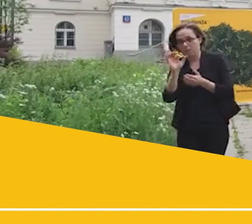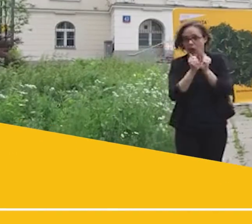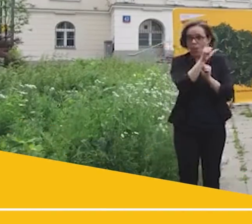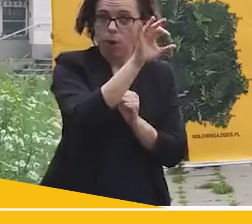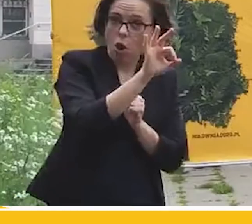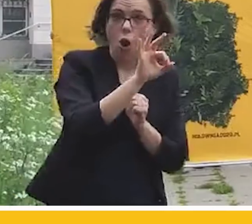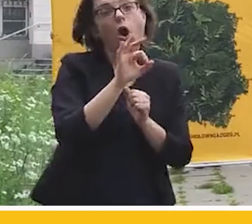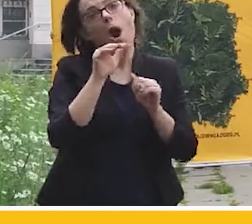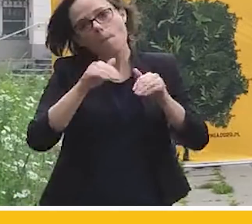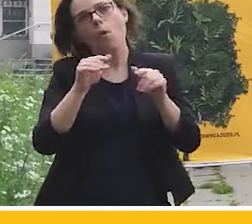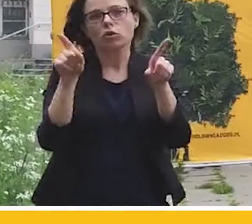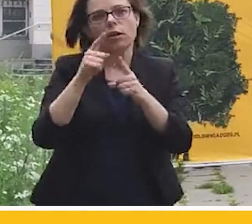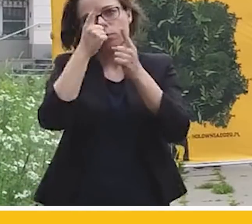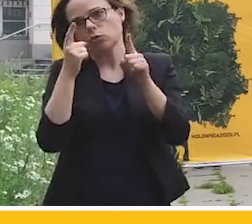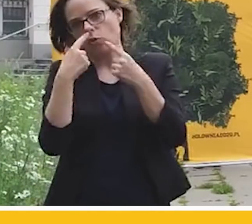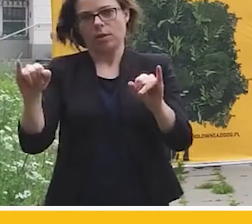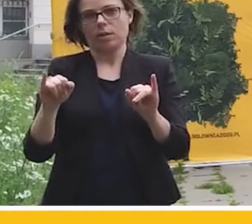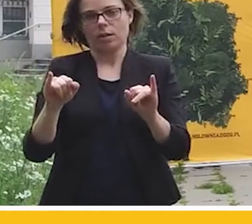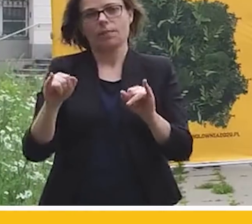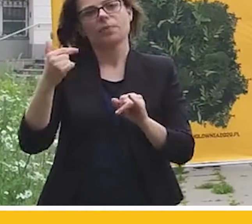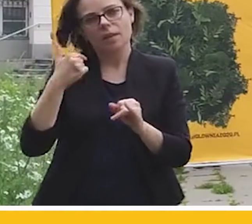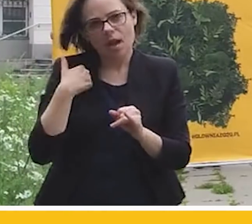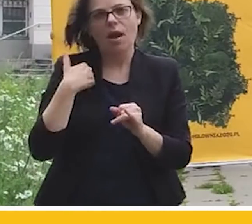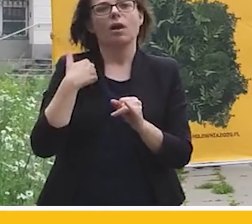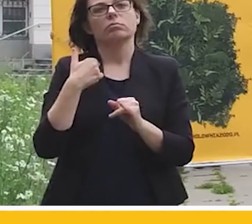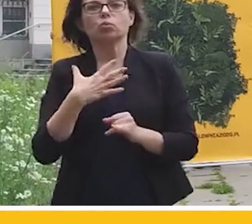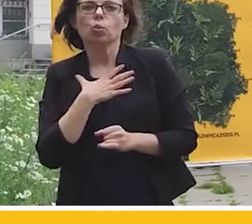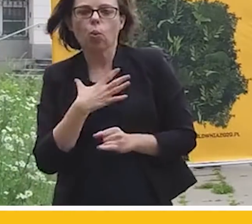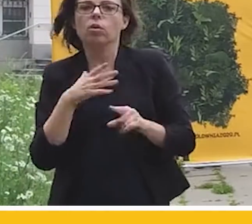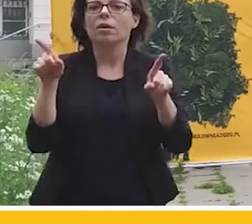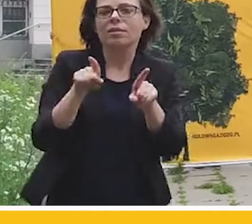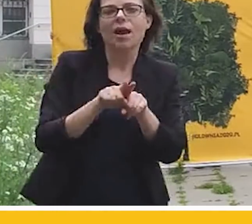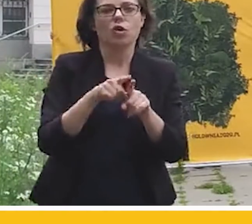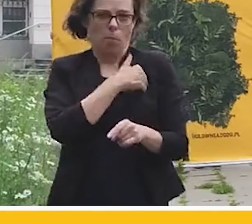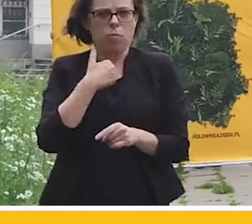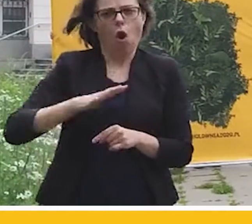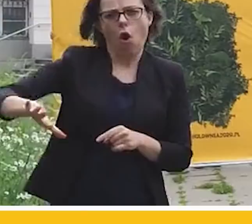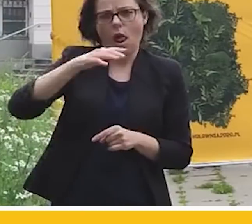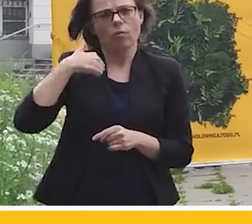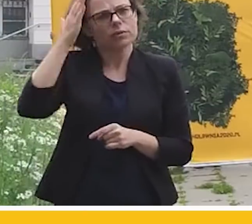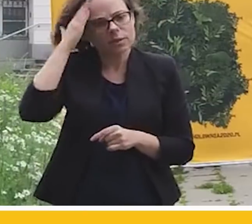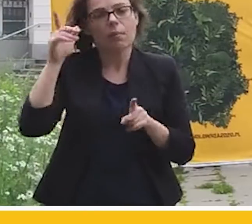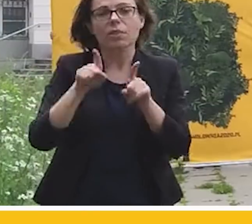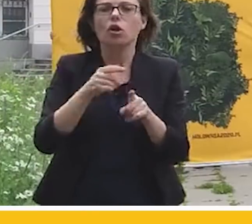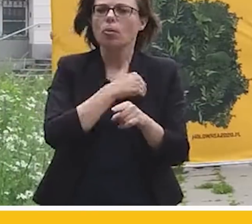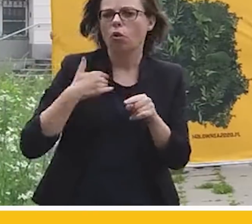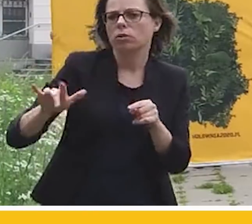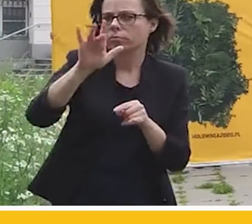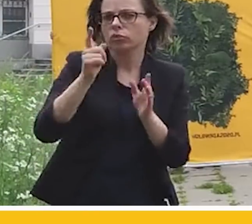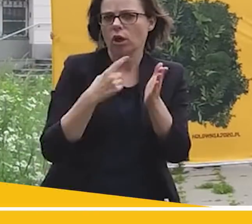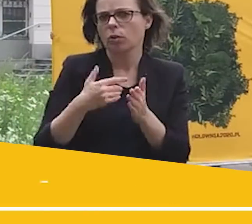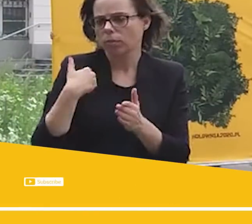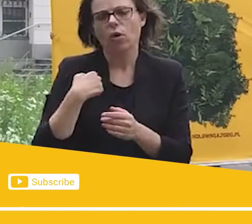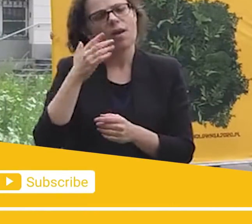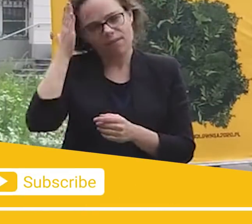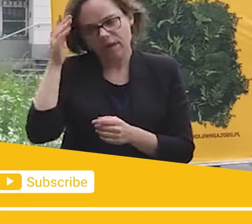Moja intuicja, moja znajomość Polaków i moje wieloletnie, już mogę powiedzieć, wyjazdy w Polskę wskazują, że jest tej Polski bardzo dużo.